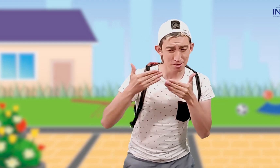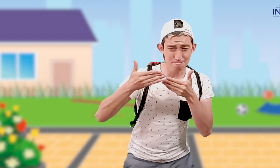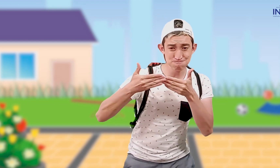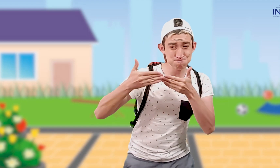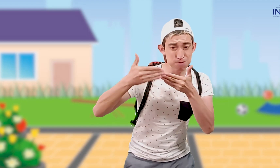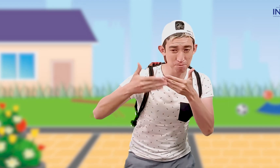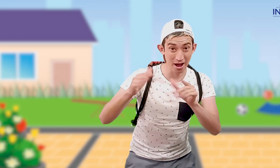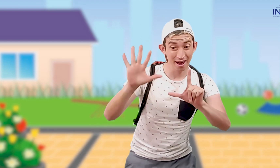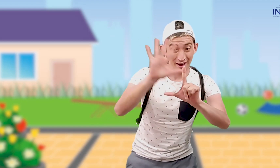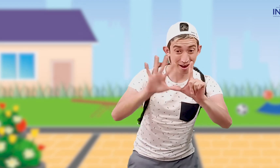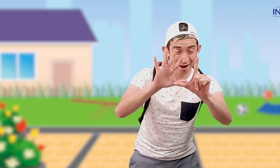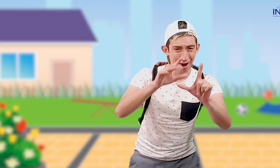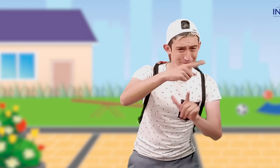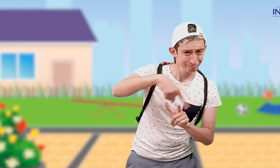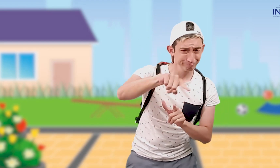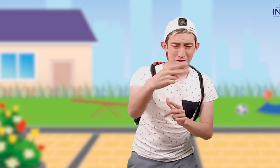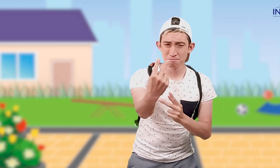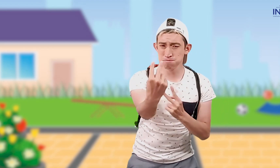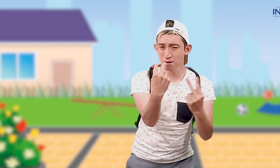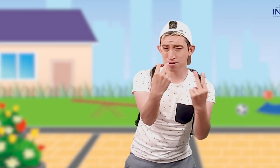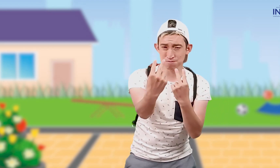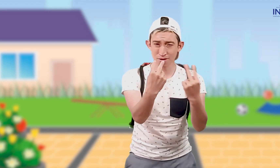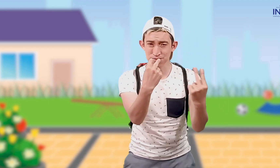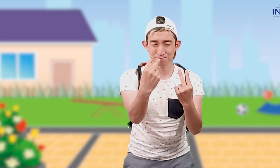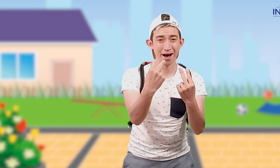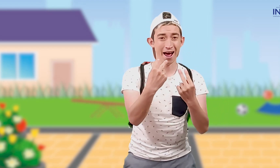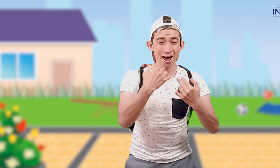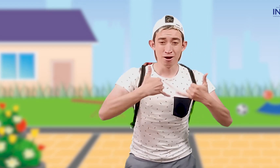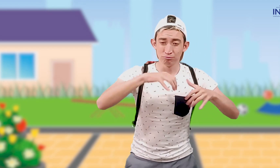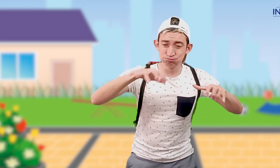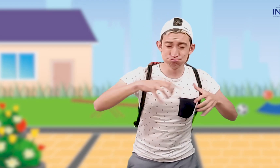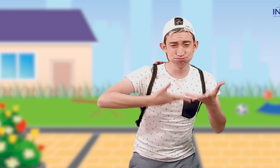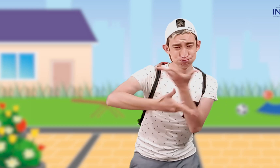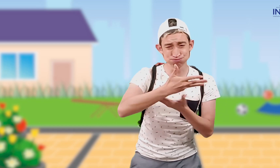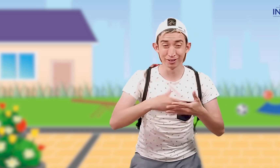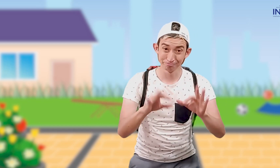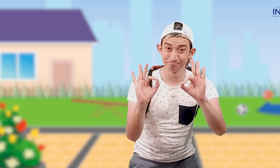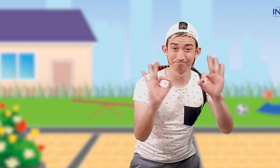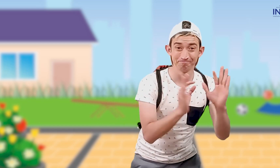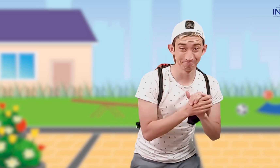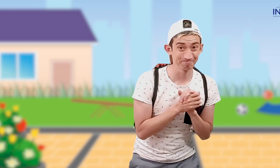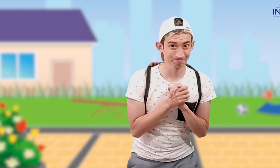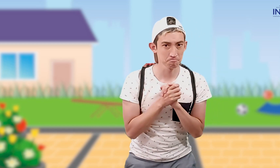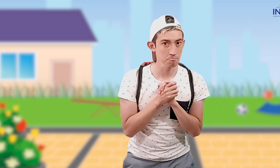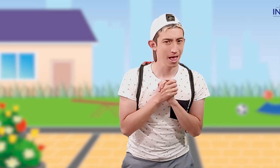¡Sigan viendo nuestros próximos videos Para poder compartir juntos Y no olviden lo que aprendimos